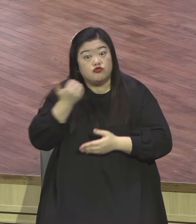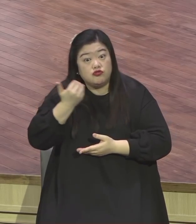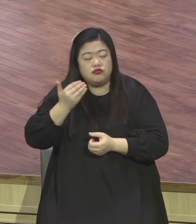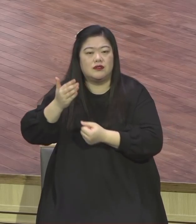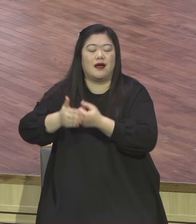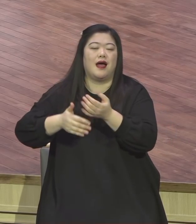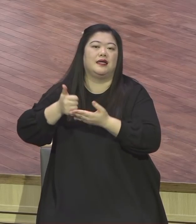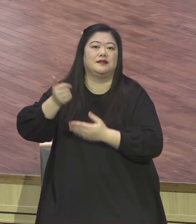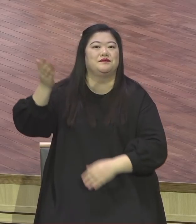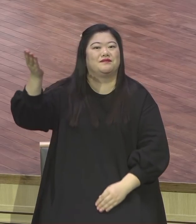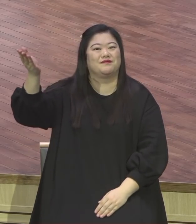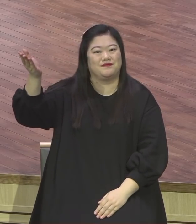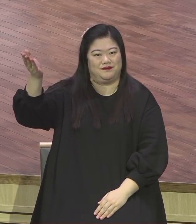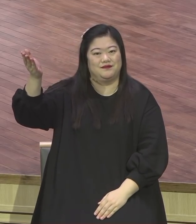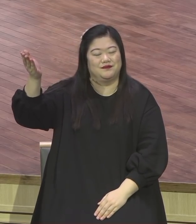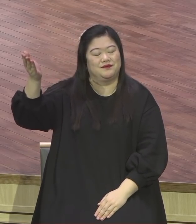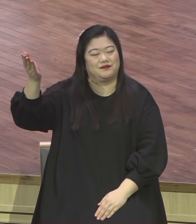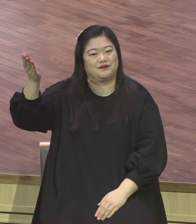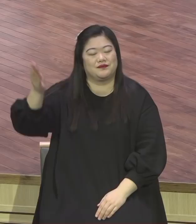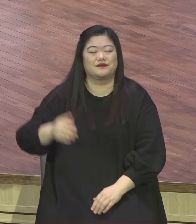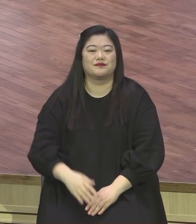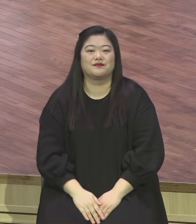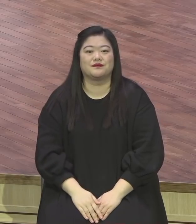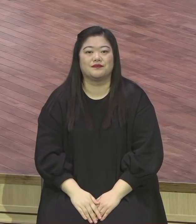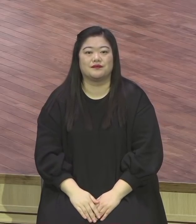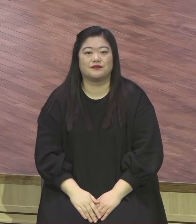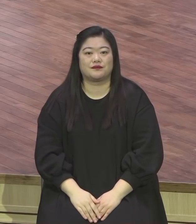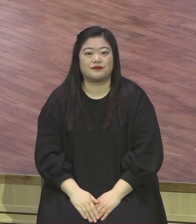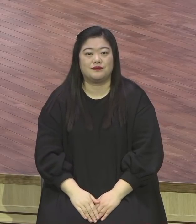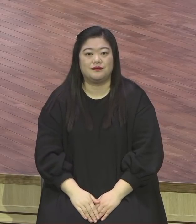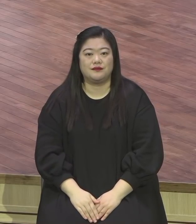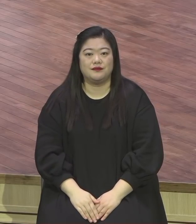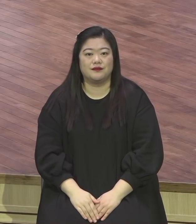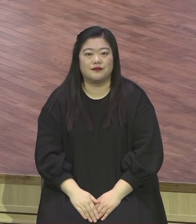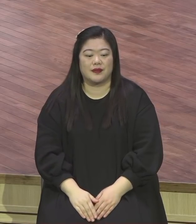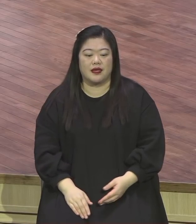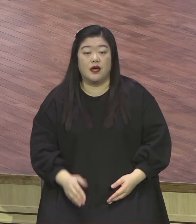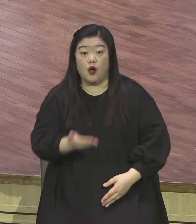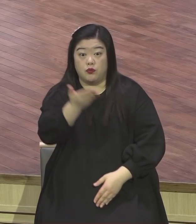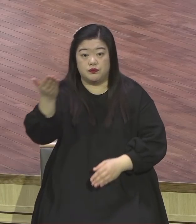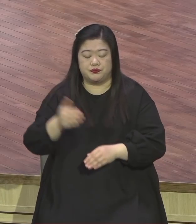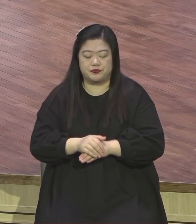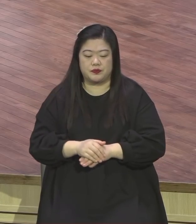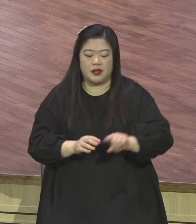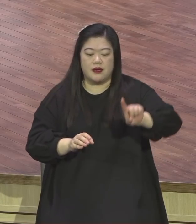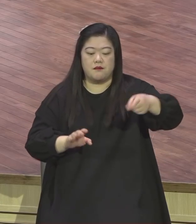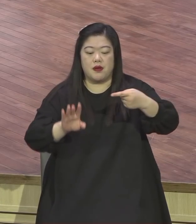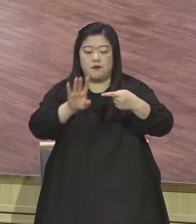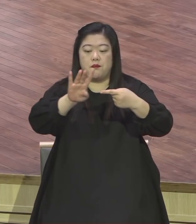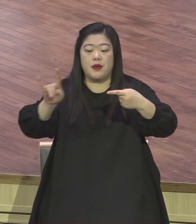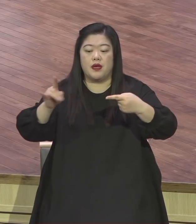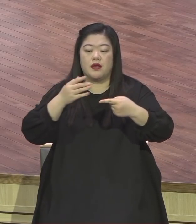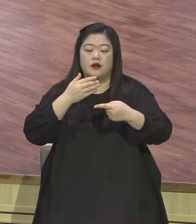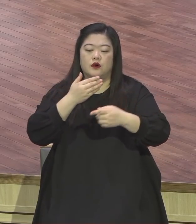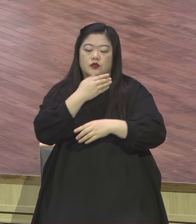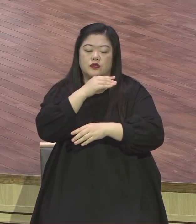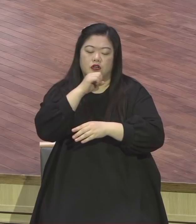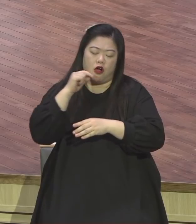이렇게 말씀했어요 우리가 100배의 예시를 위해서 중요한 것은 우리의 능력이 되시고 우리를 만족해